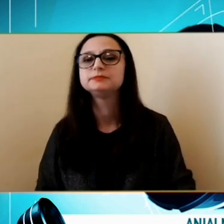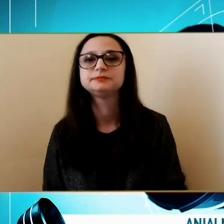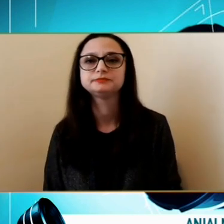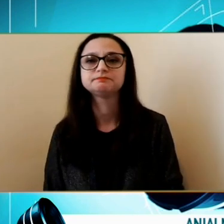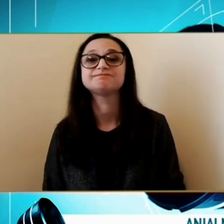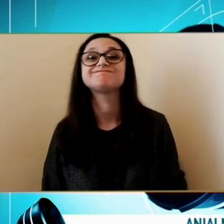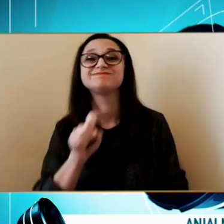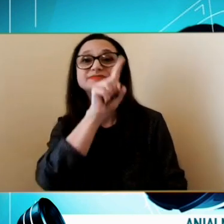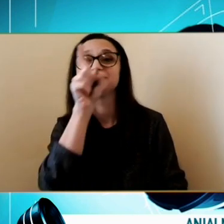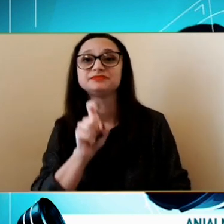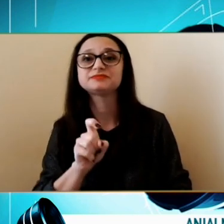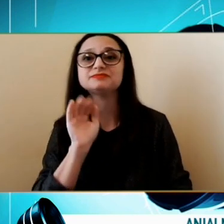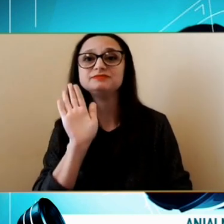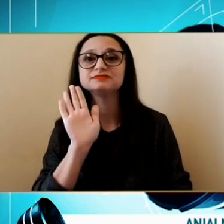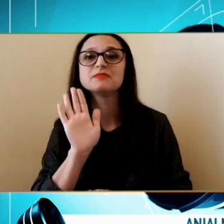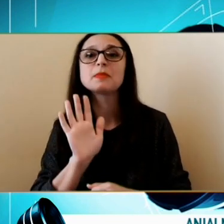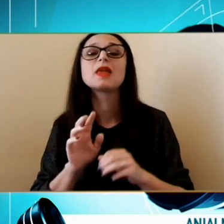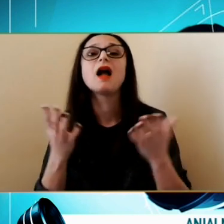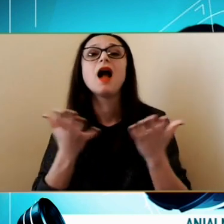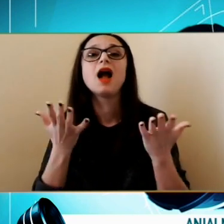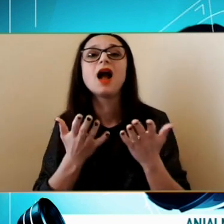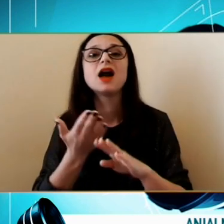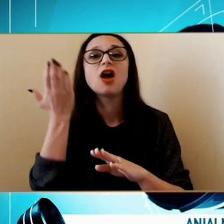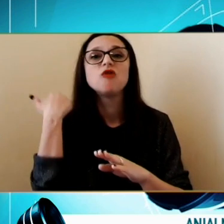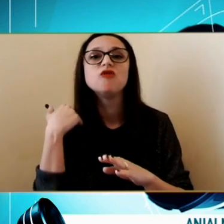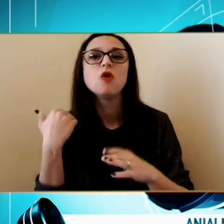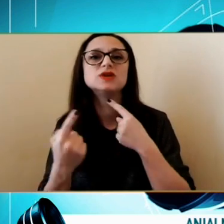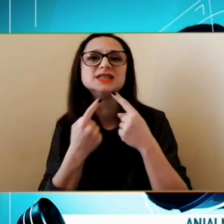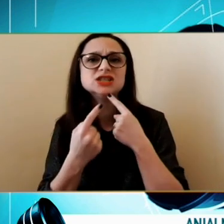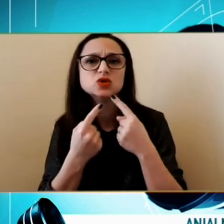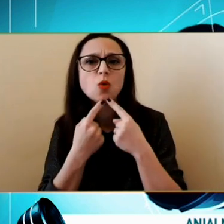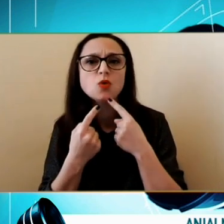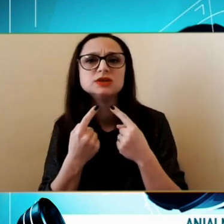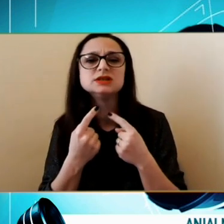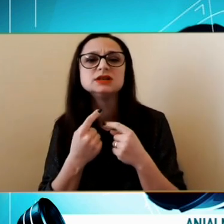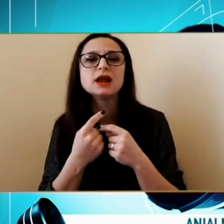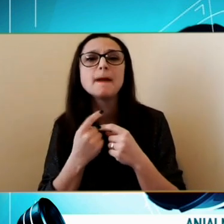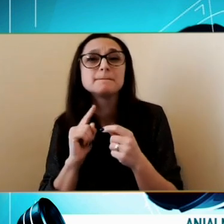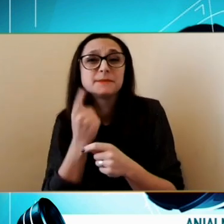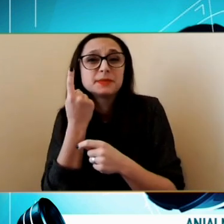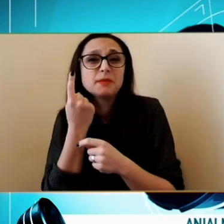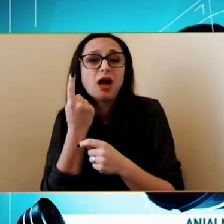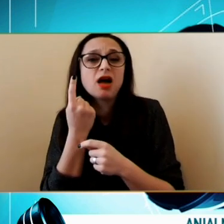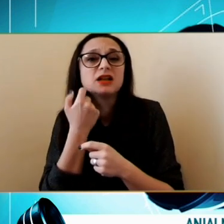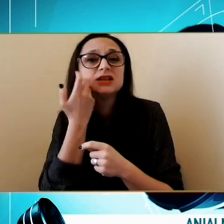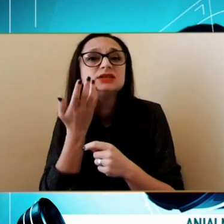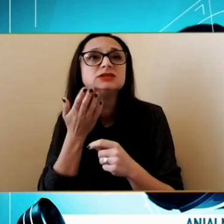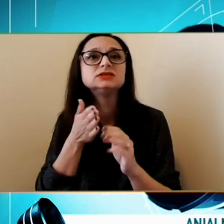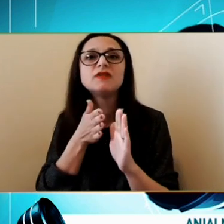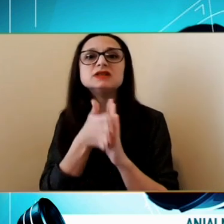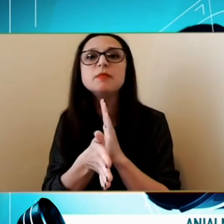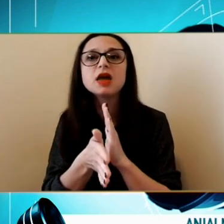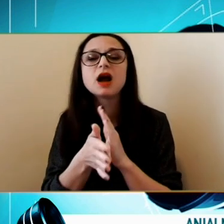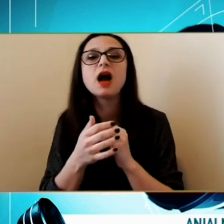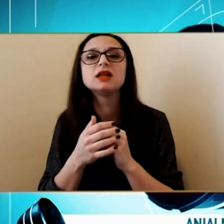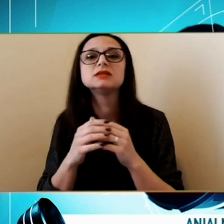fost Care au fost Aceste discuții Care au fost primele implicări Pe care le-ați Pe care le